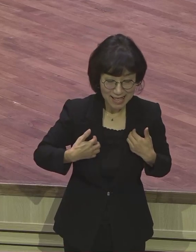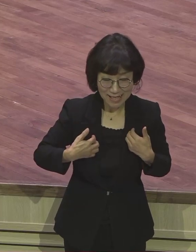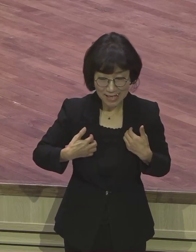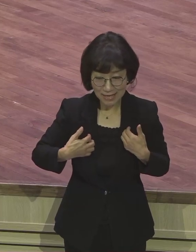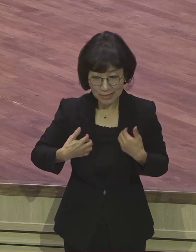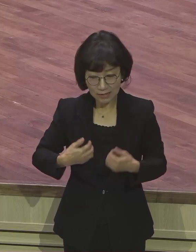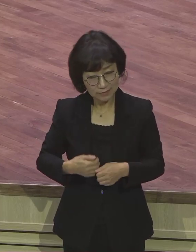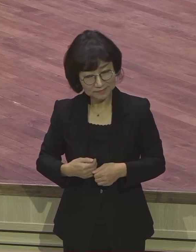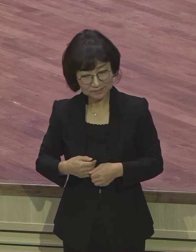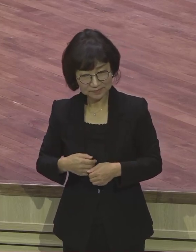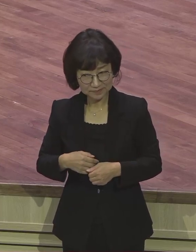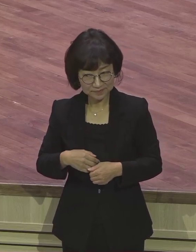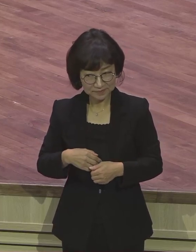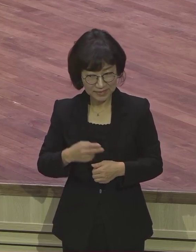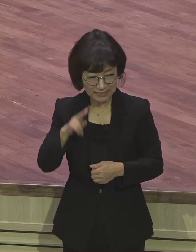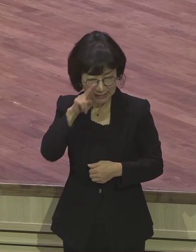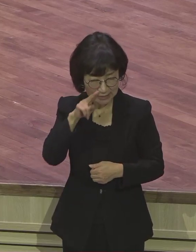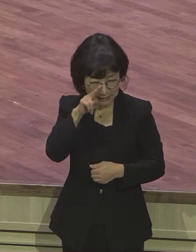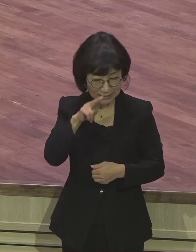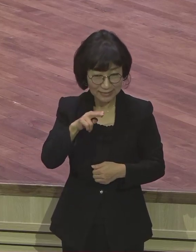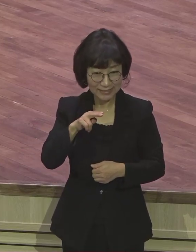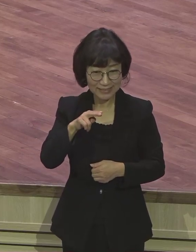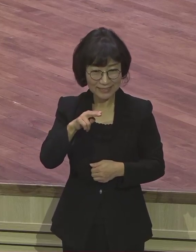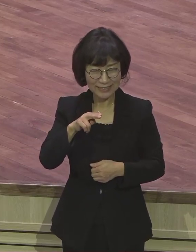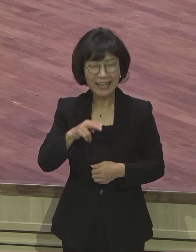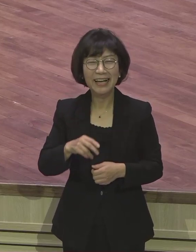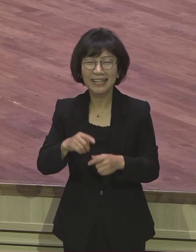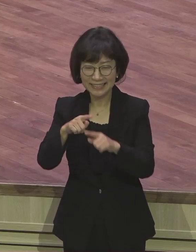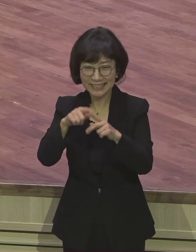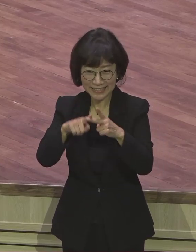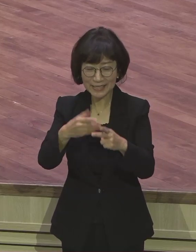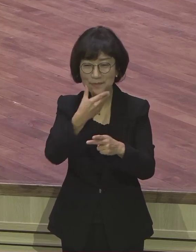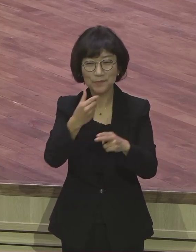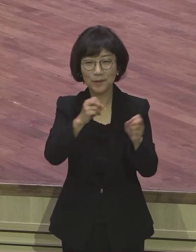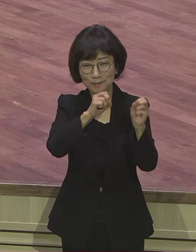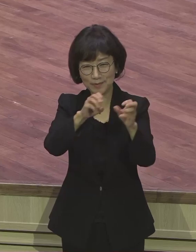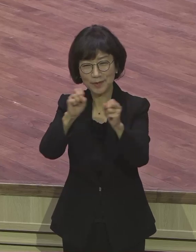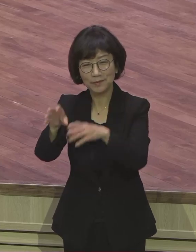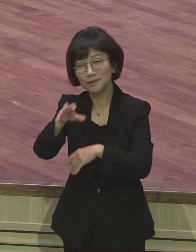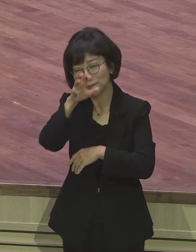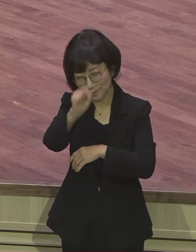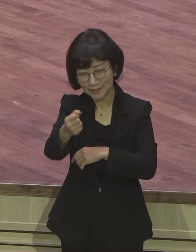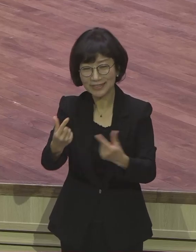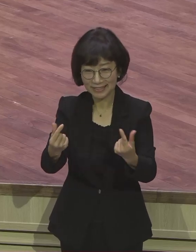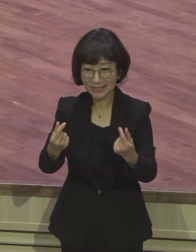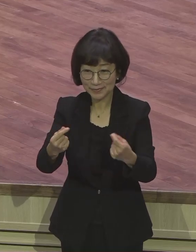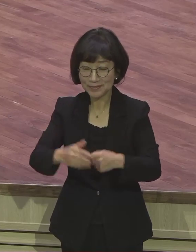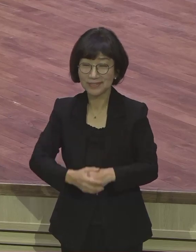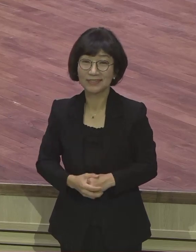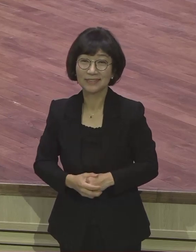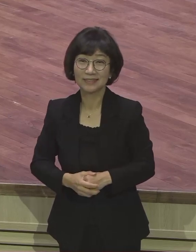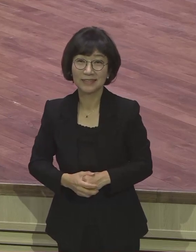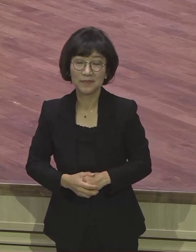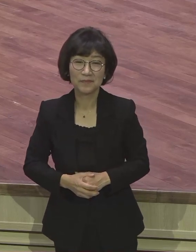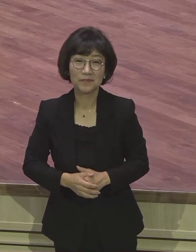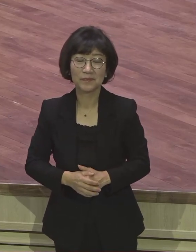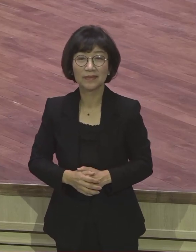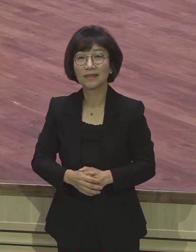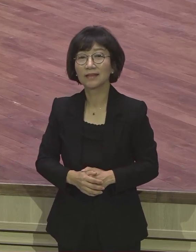복음 증거, 복음 증거 안 하잖아요. 거의 다 잊어버리고 살잖아요. 바울은 목숨 걸고 살고 있고 성경은